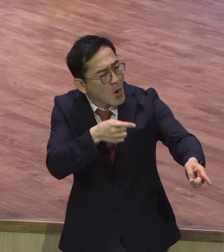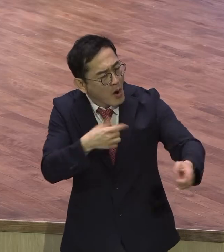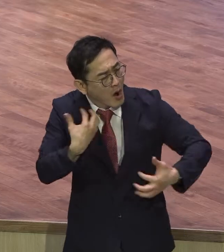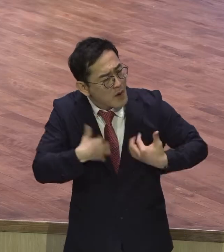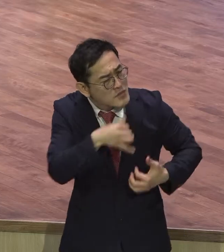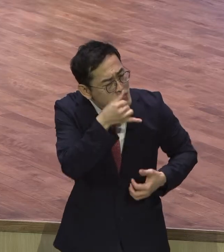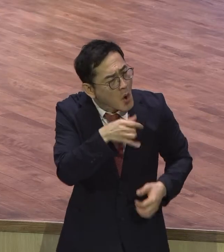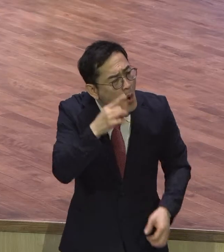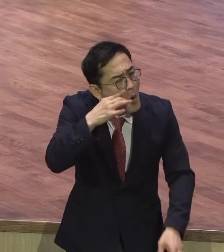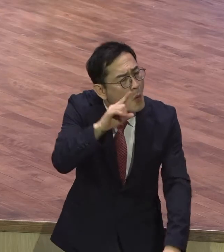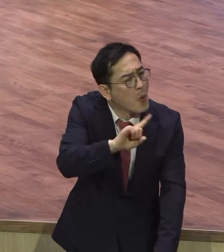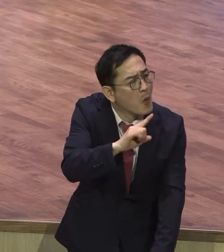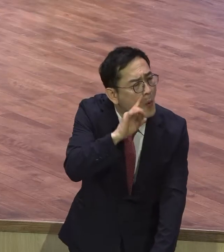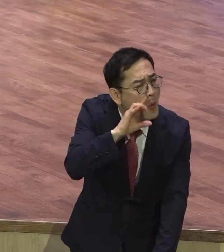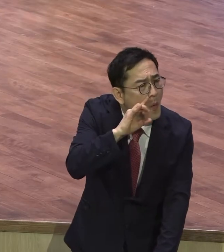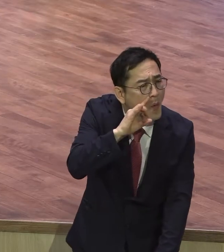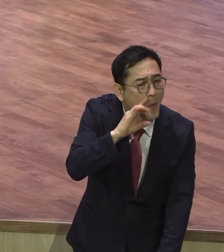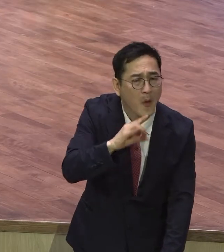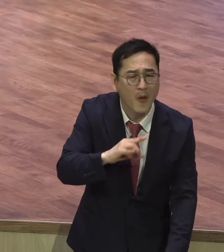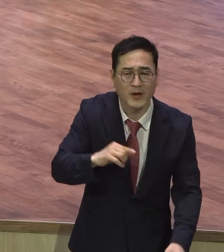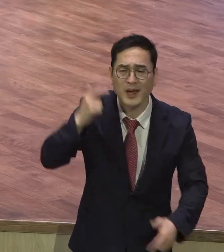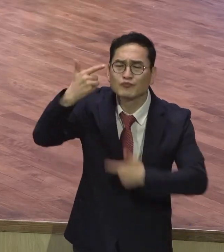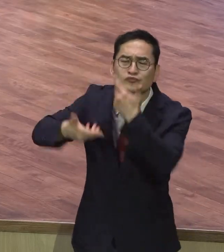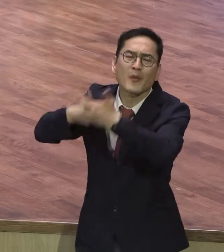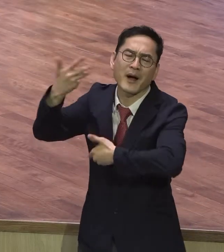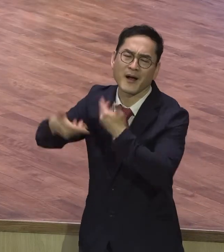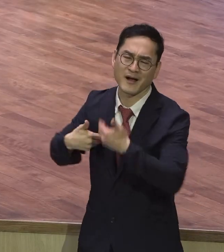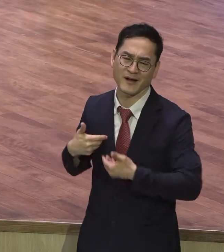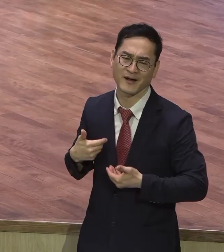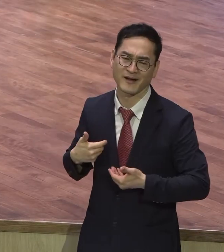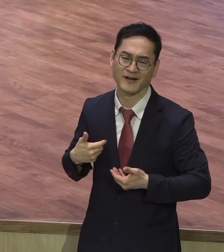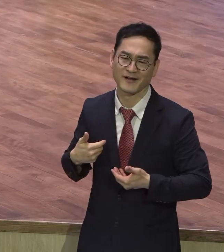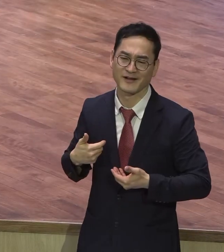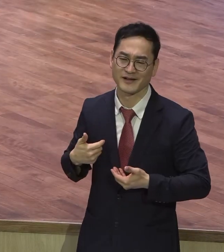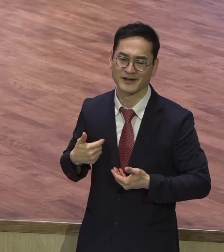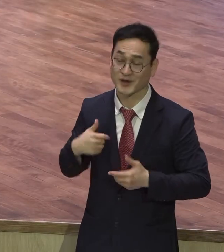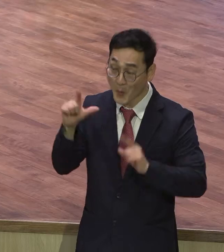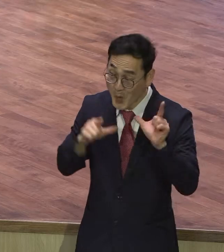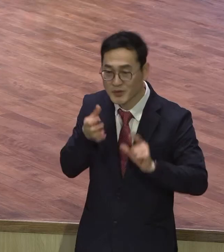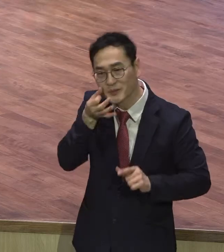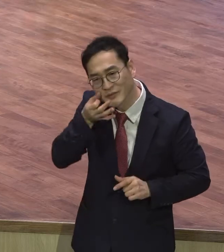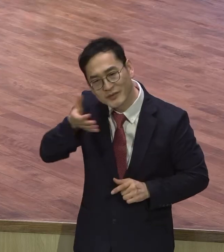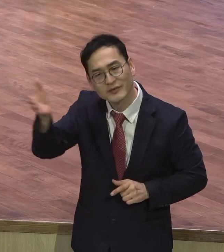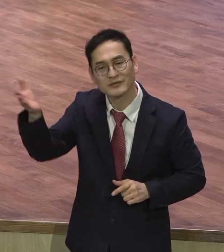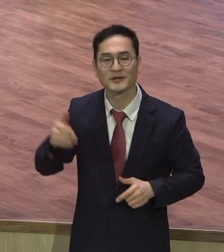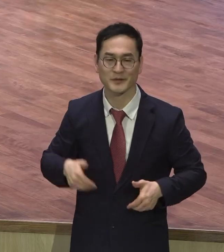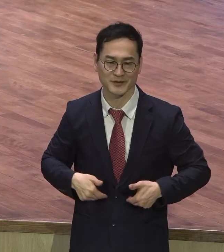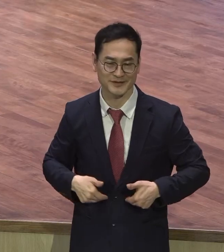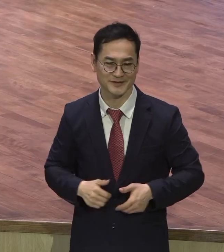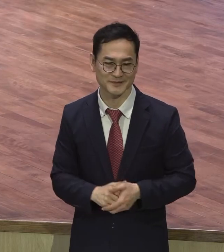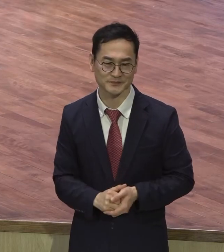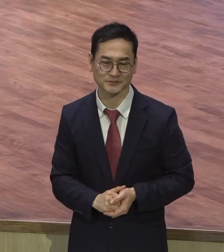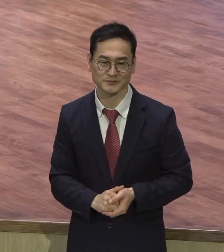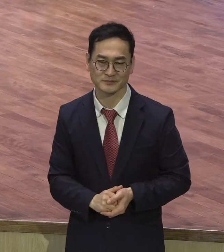재미가 좋아요? 그게 정상이요. 그게 정상적 신앙생활이요. 그러니까 오늘부터 여러분들이 그렇게